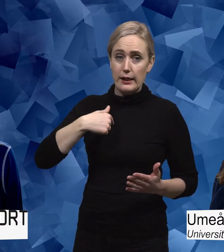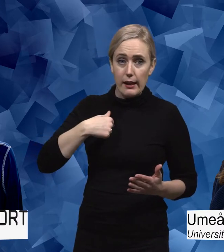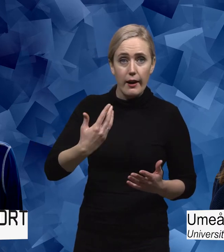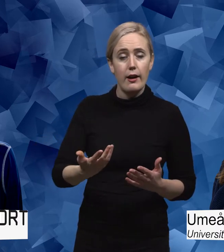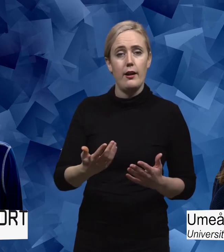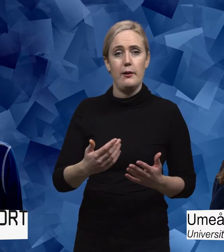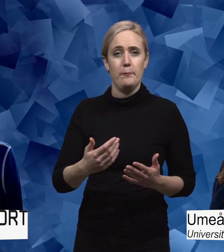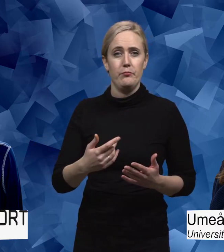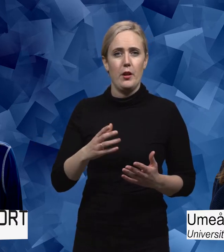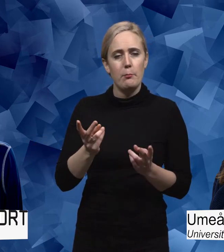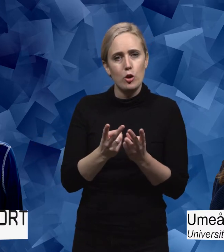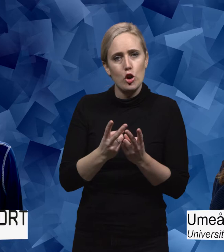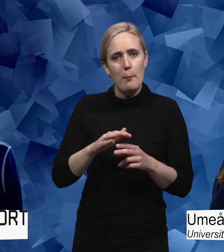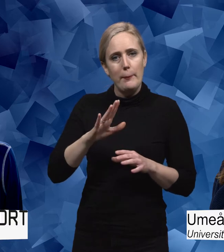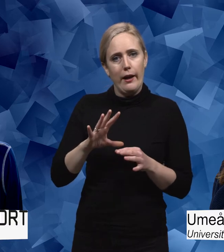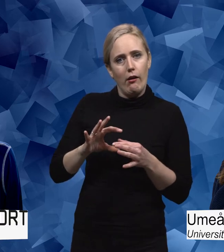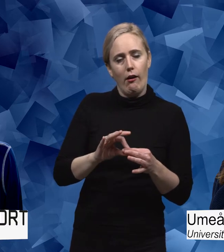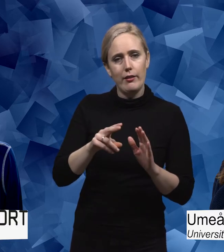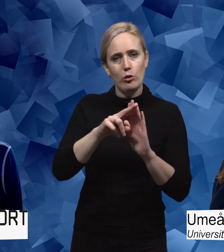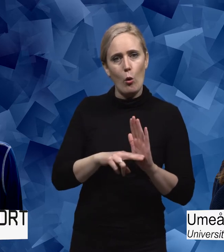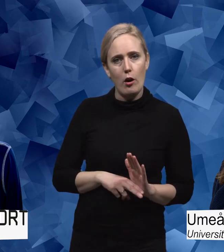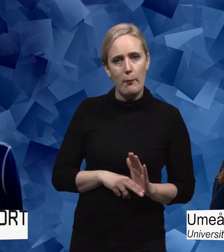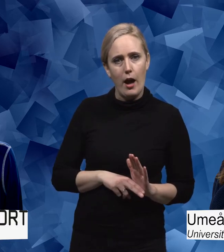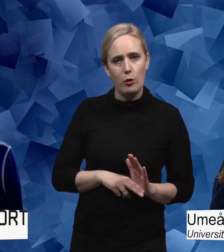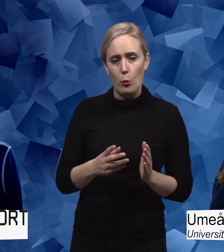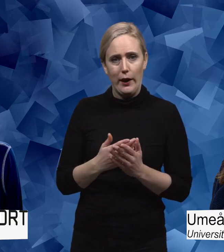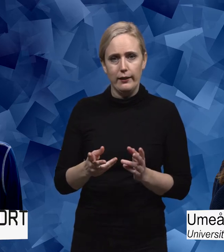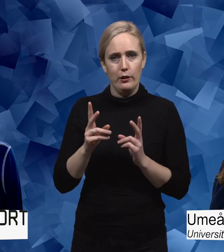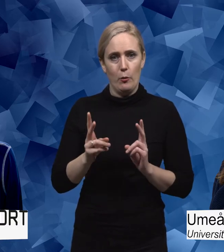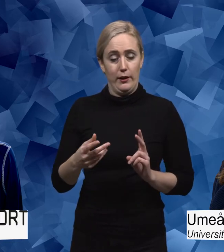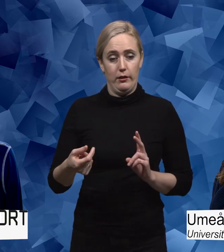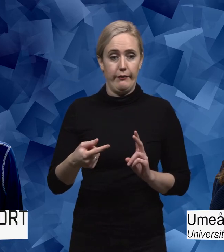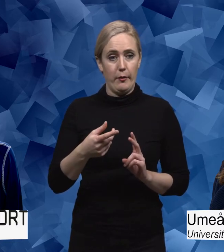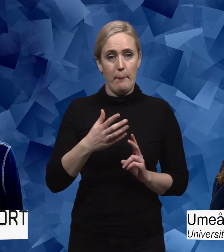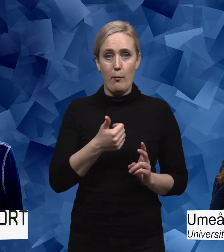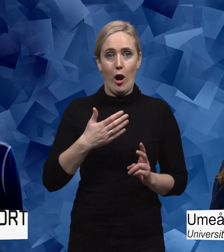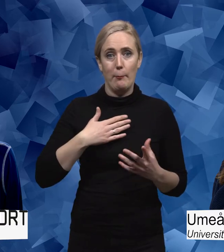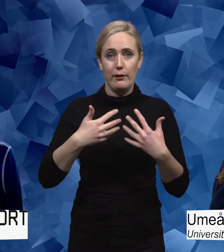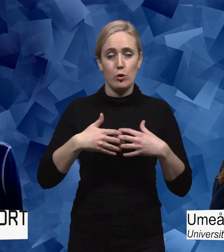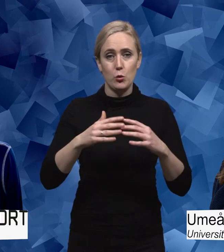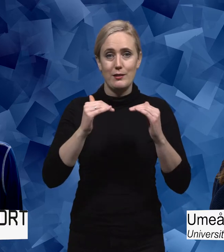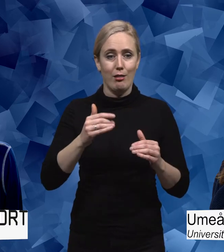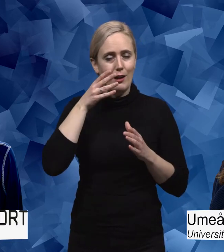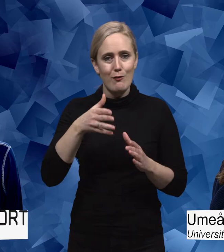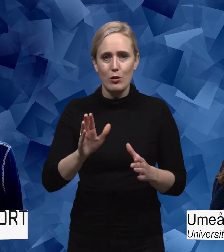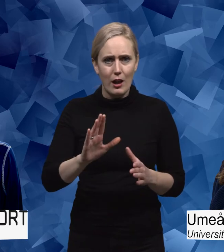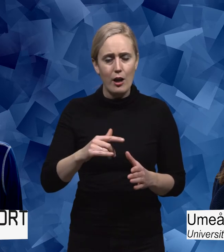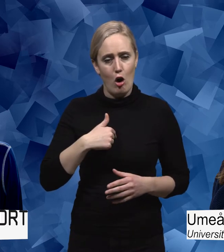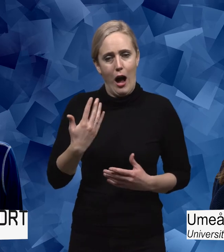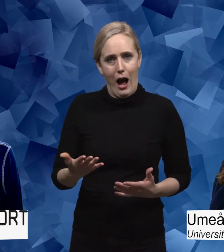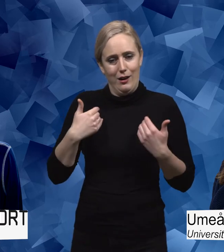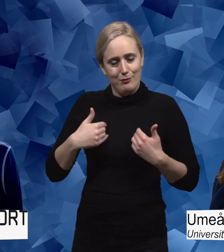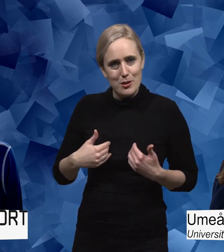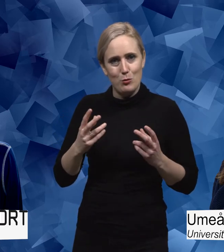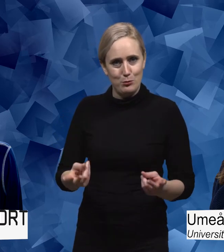närma sig normen eller liksom göra anspråk på normen, att det inte låter sig beskrivas utifrån sin funktionssättning, utan som med andra